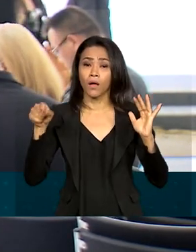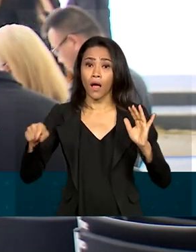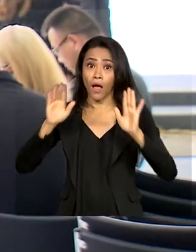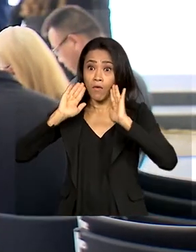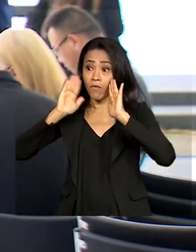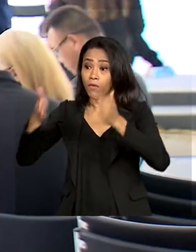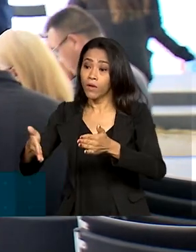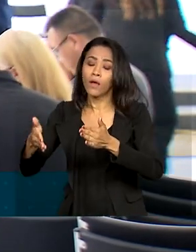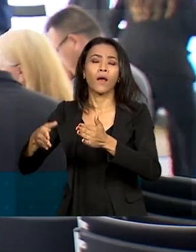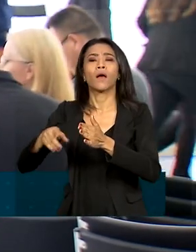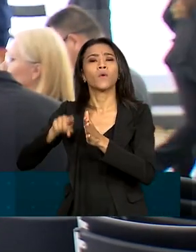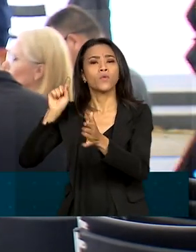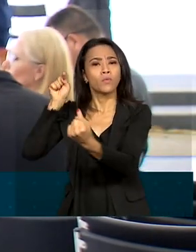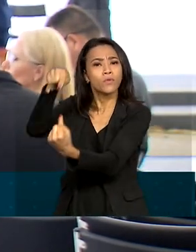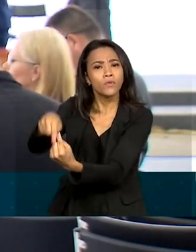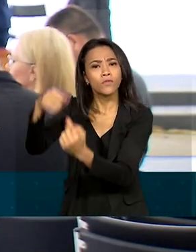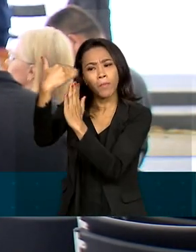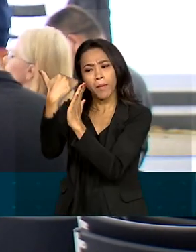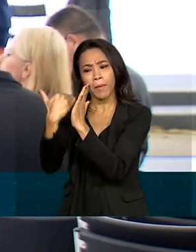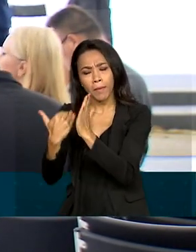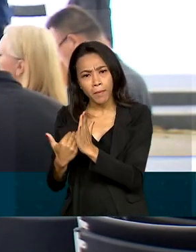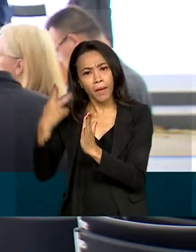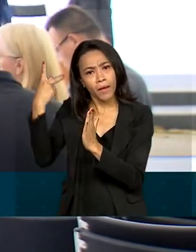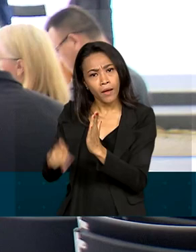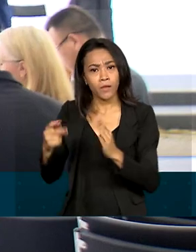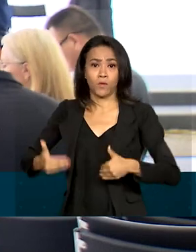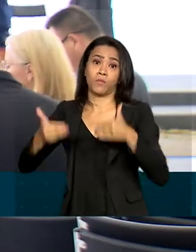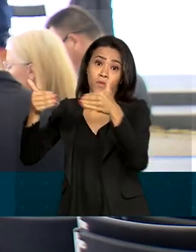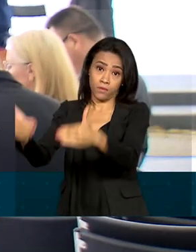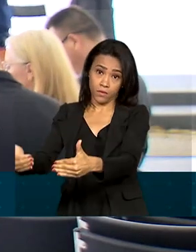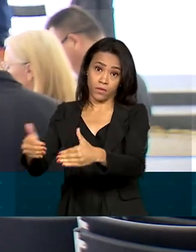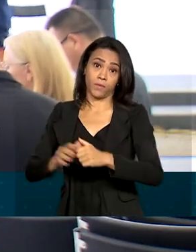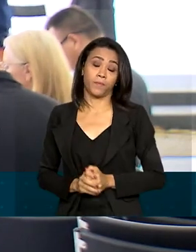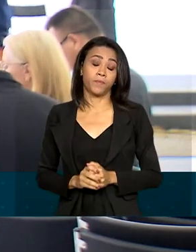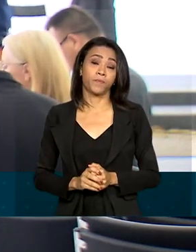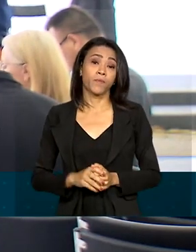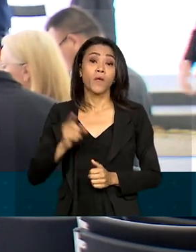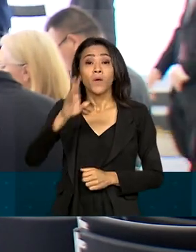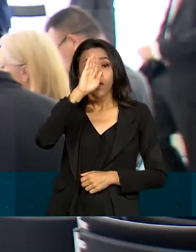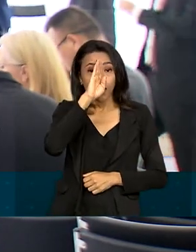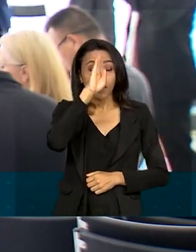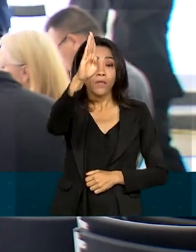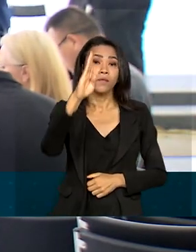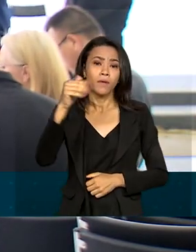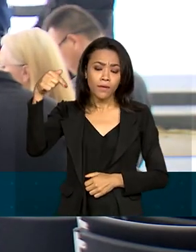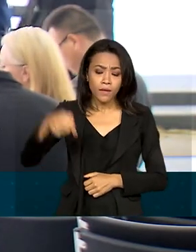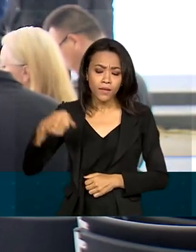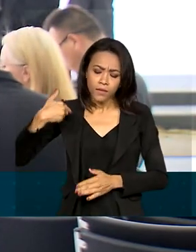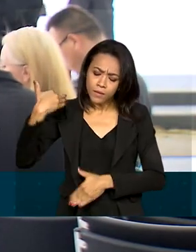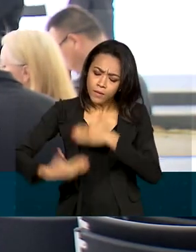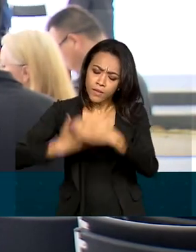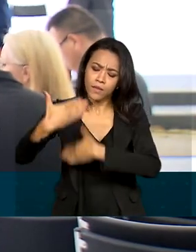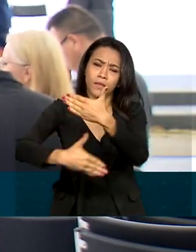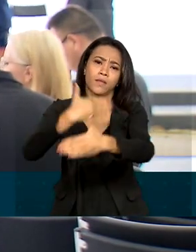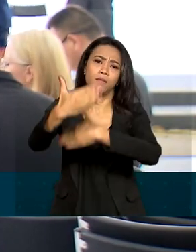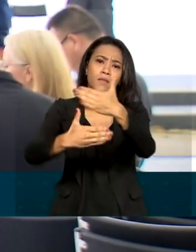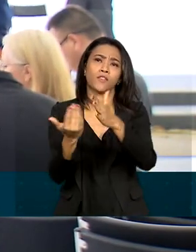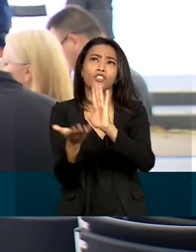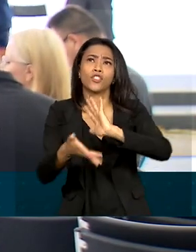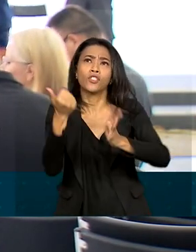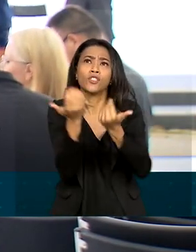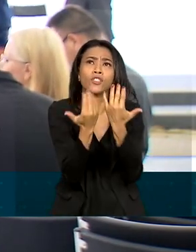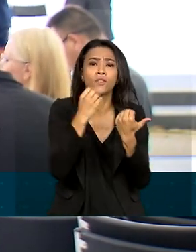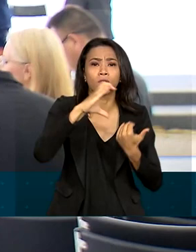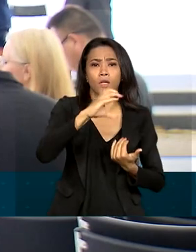do Desenvolvimento, da Indústria, Comércio e Serviços. O protagonismo no processo mundial de descarbonização